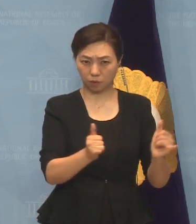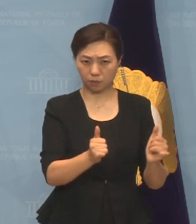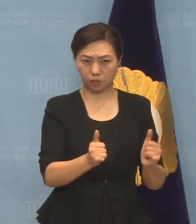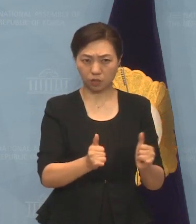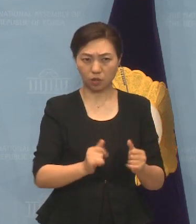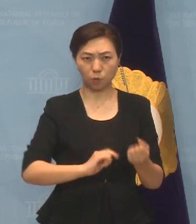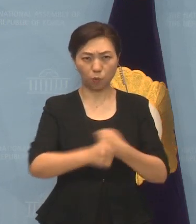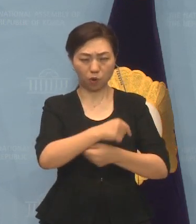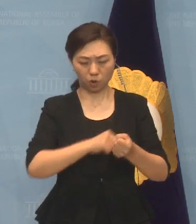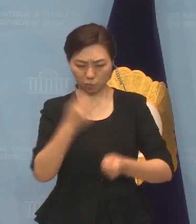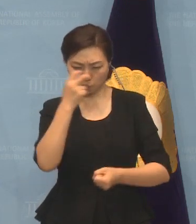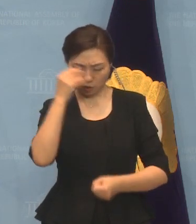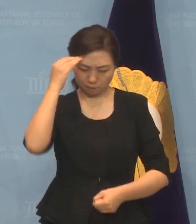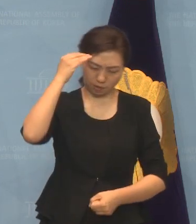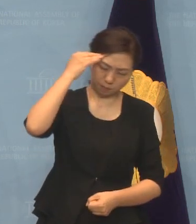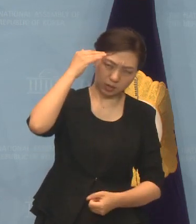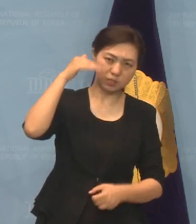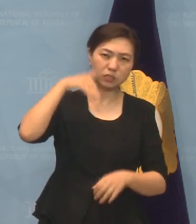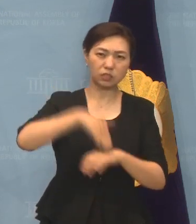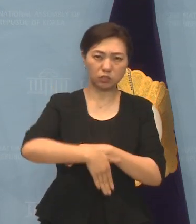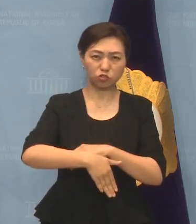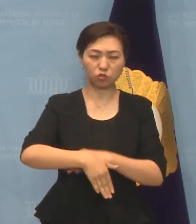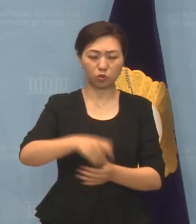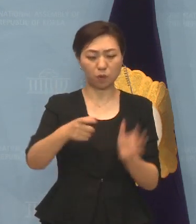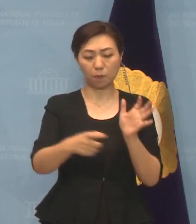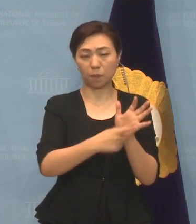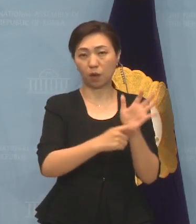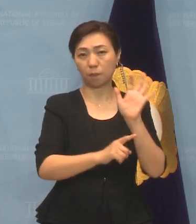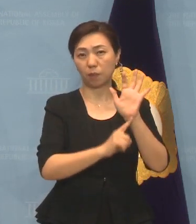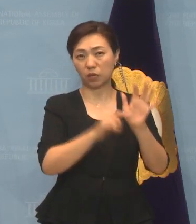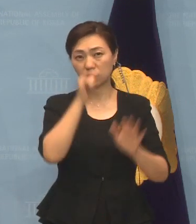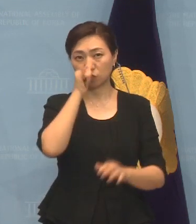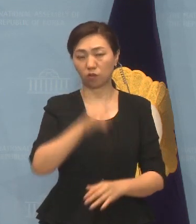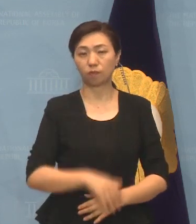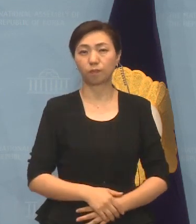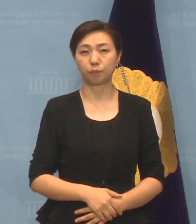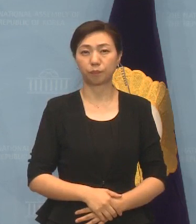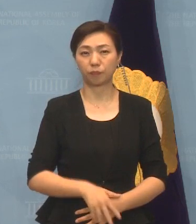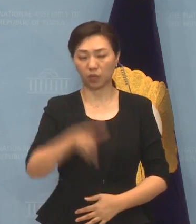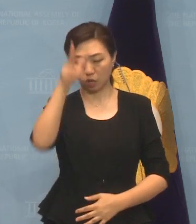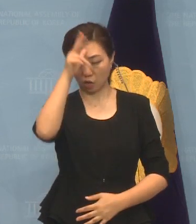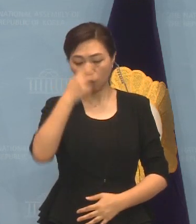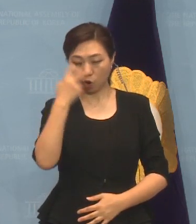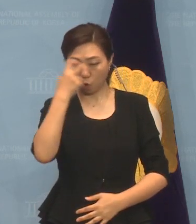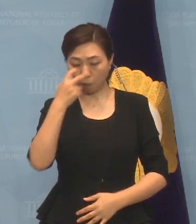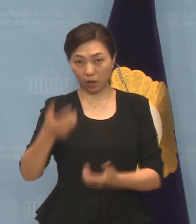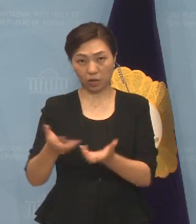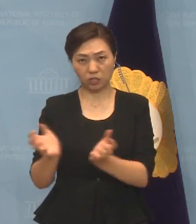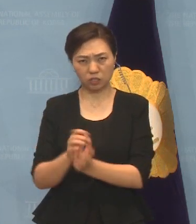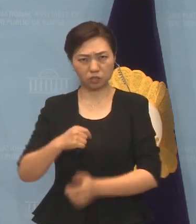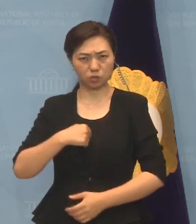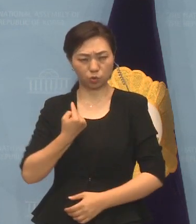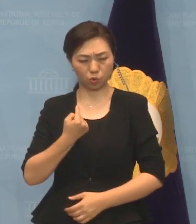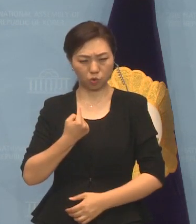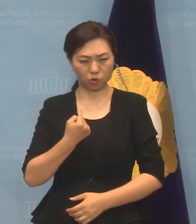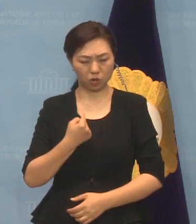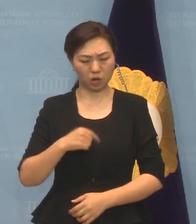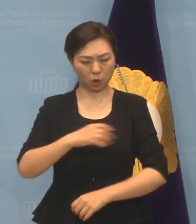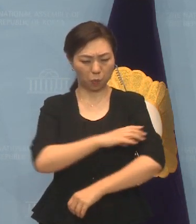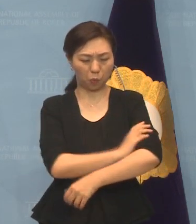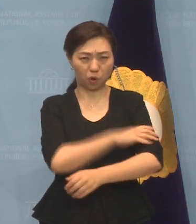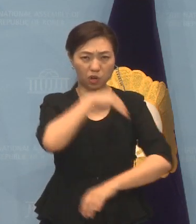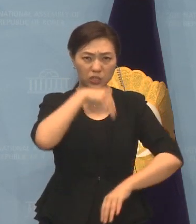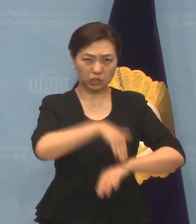중단과 관련된 파일을 삭제했다고 기재했습니다. 검찰 스스로 진실은 숨긴 채 권력형 비리로 단정지어서